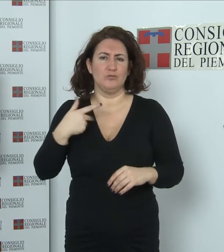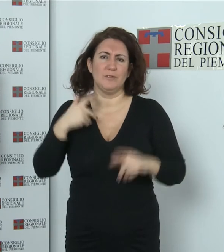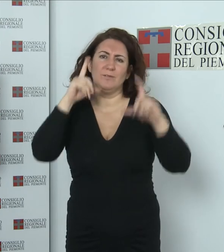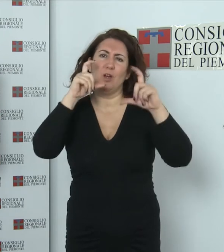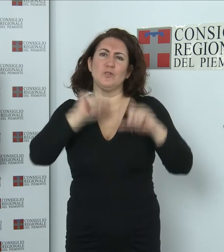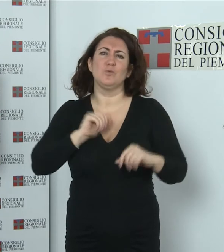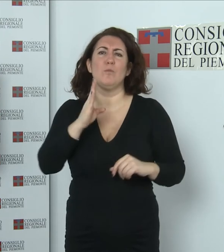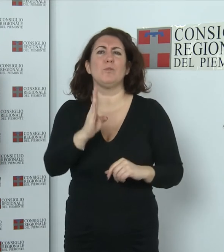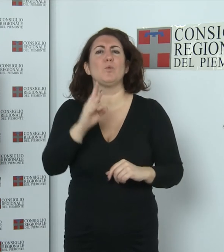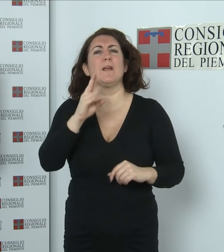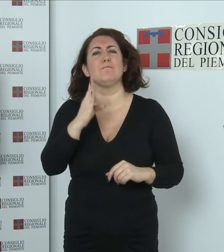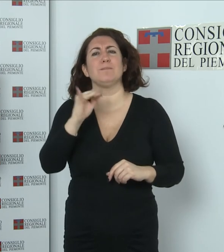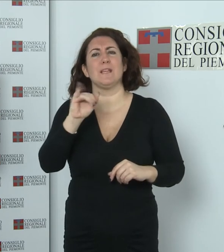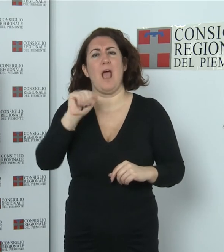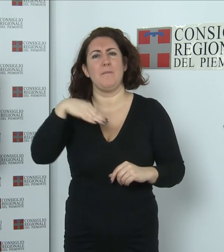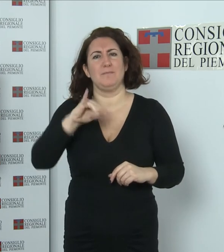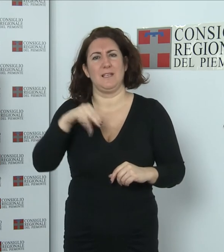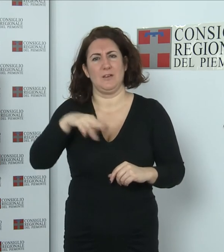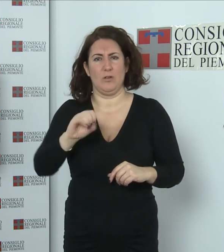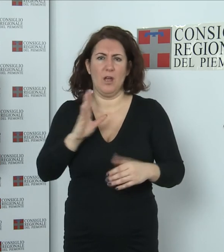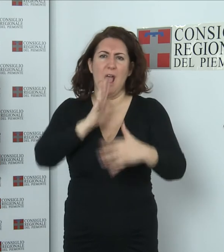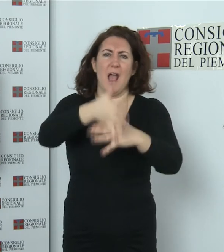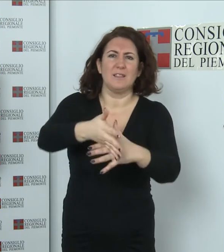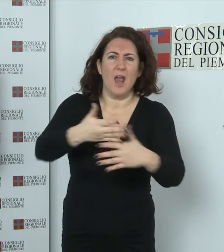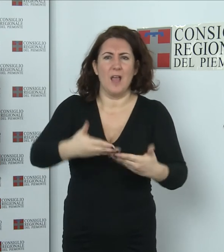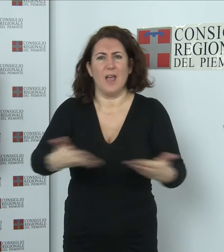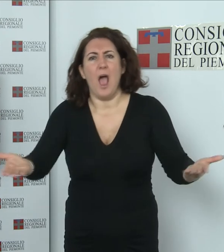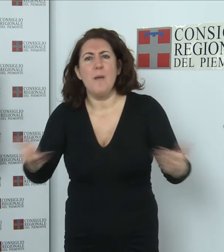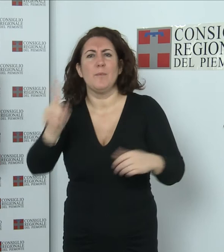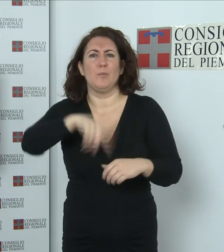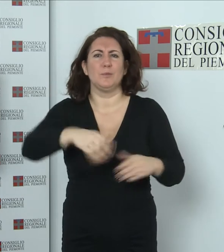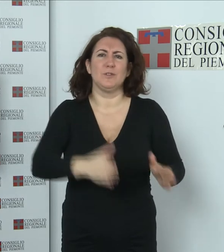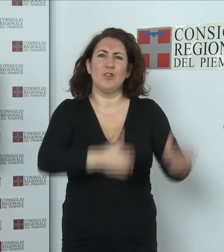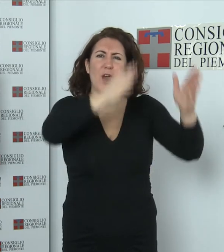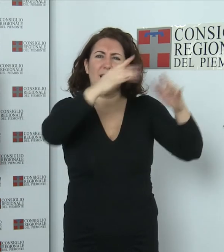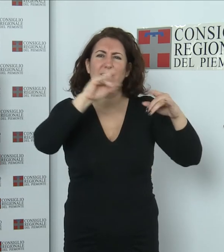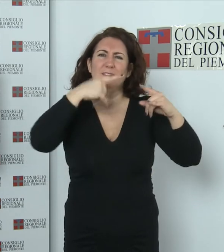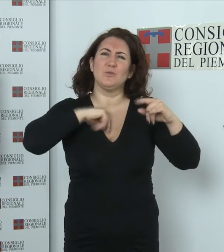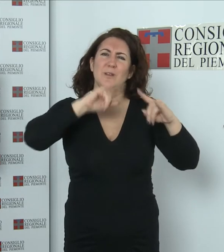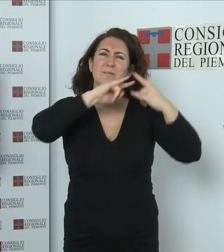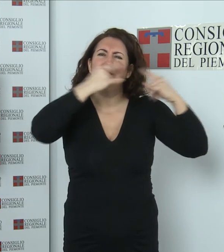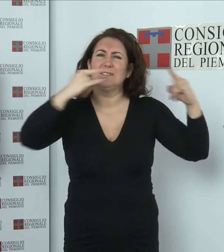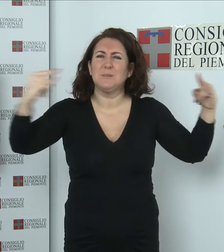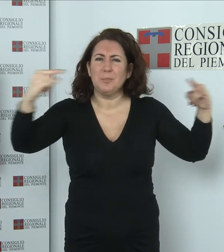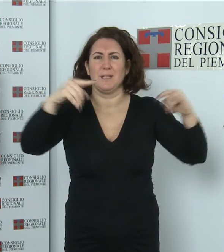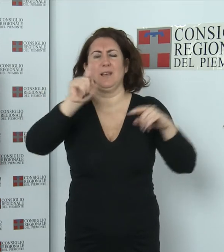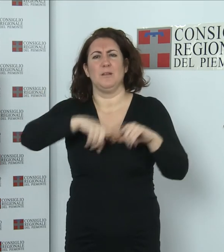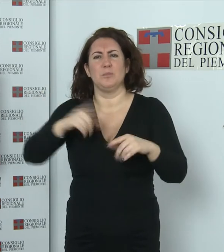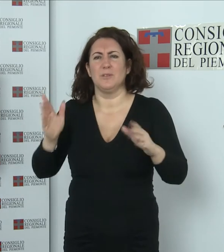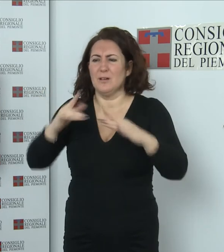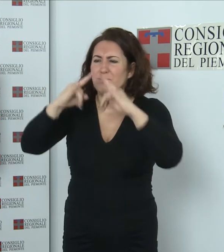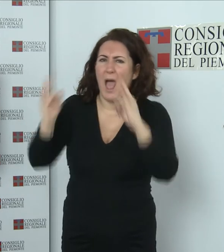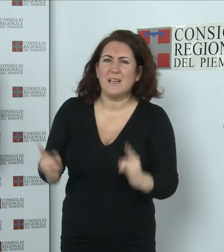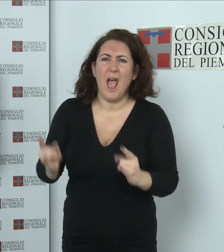L'entrata del campo, le torrette di guardia e il filo spinato, i luoghi della morte, la desolazione delle baracche, il senso di solitudine e